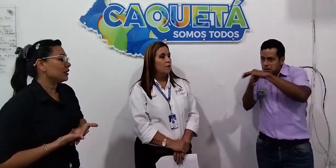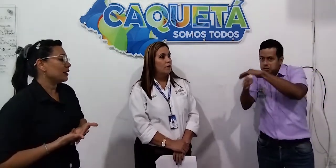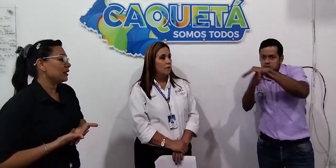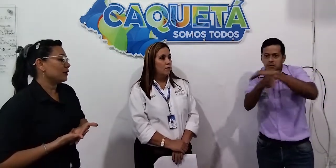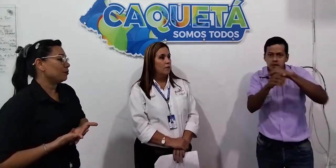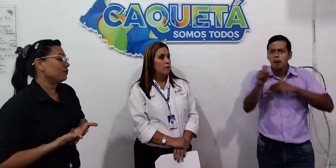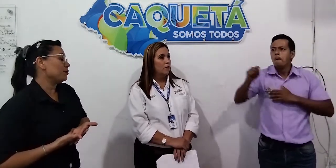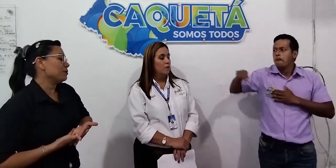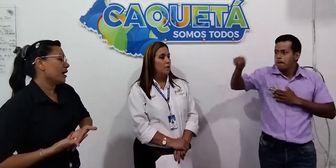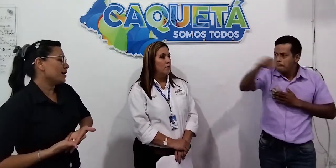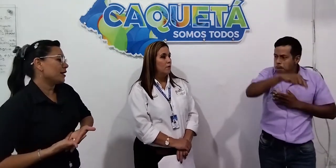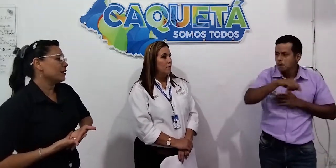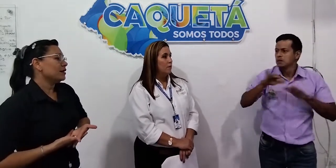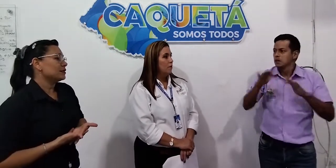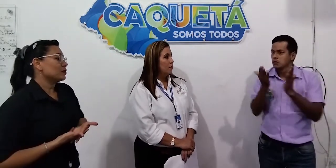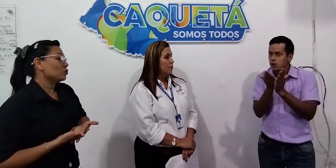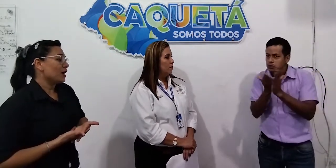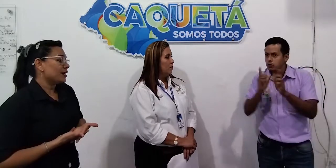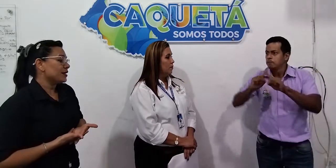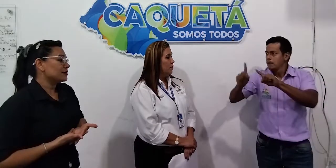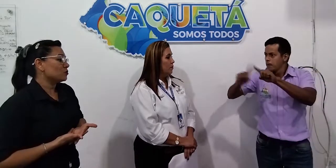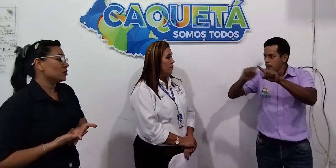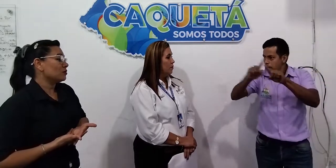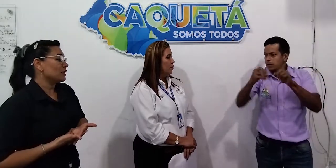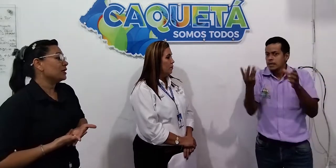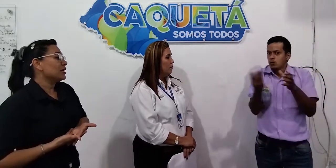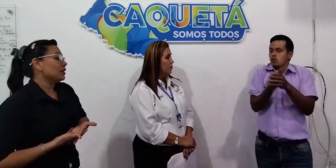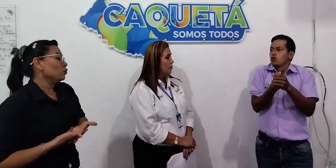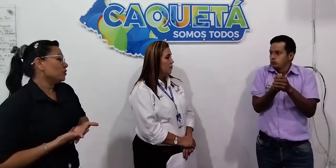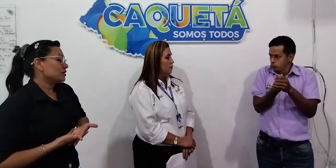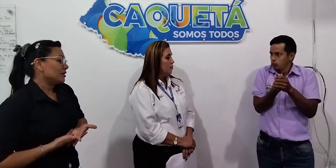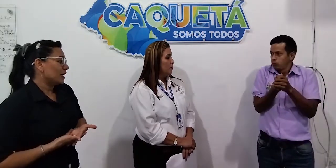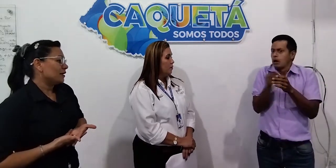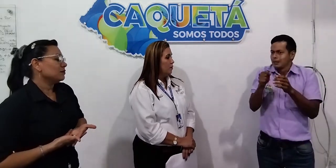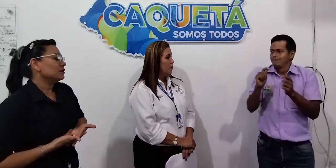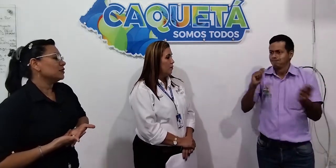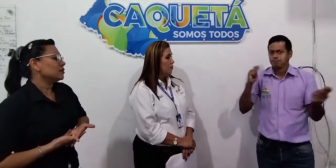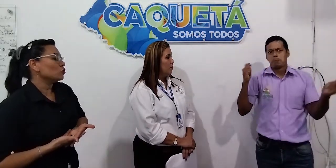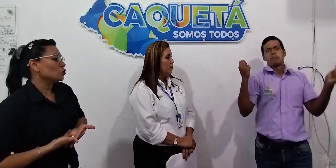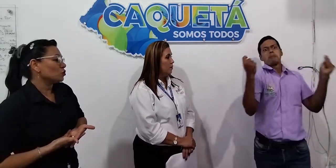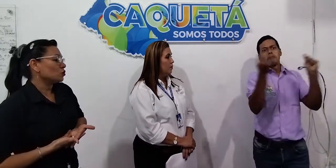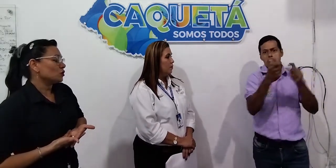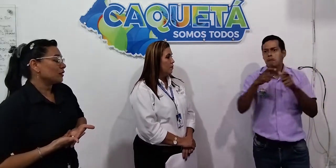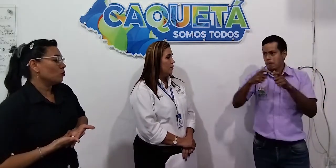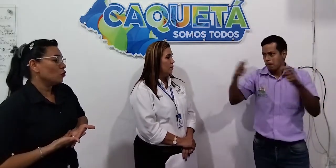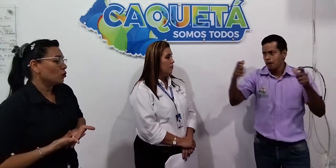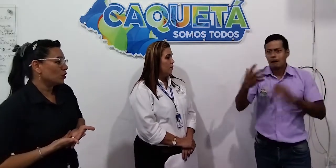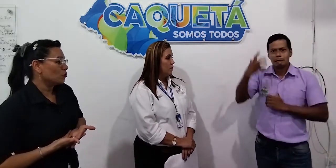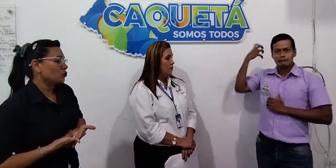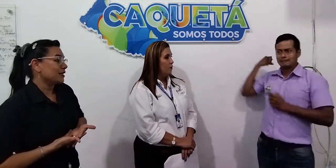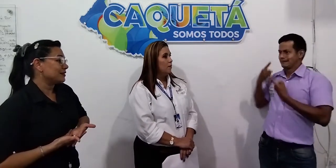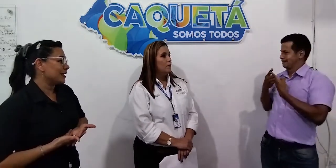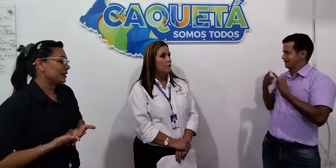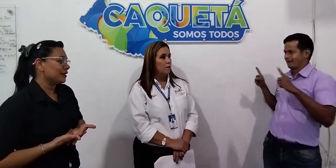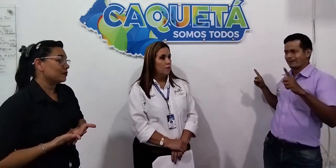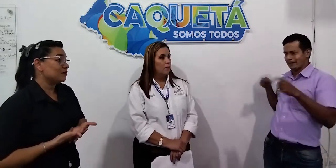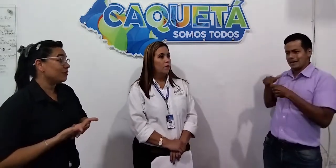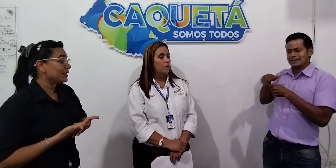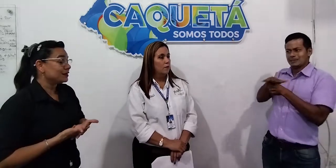de primaria, secundaria, sino también universidad, institutos tecnológicos, escena, diferentes